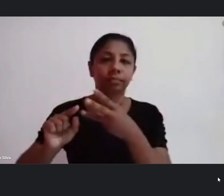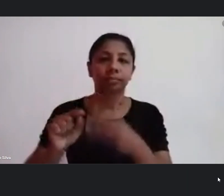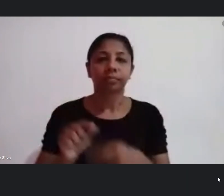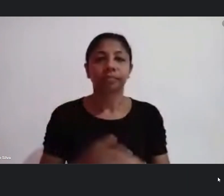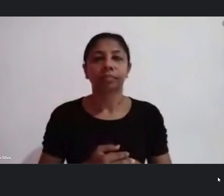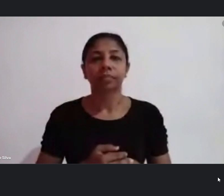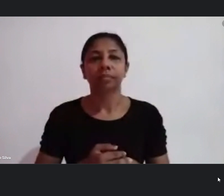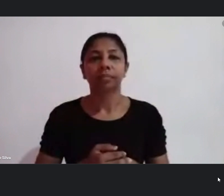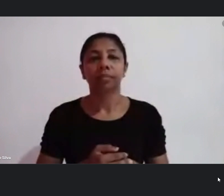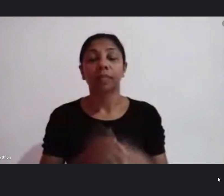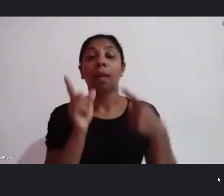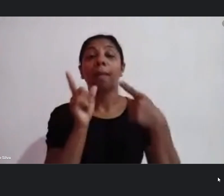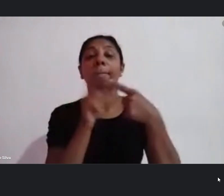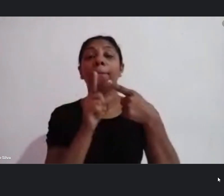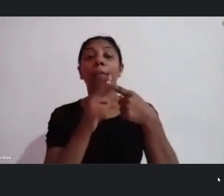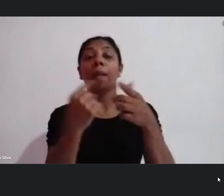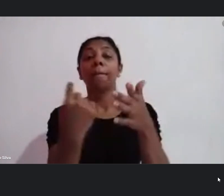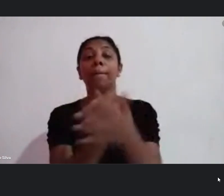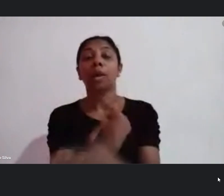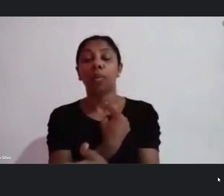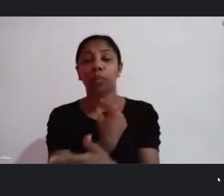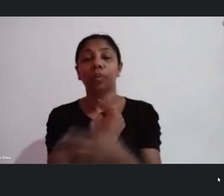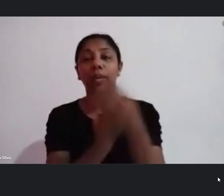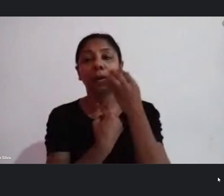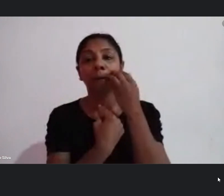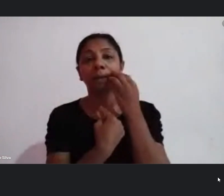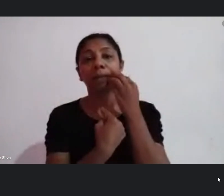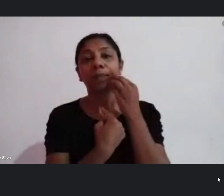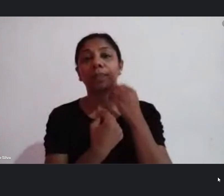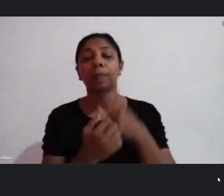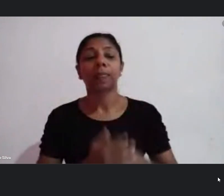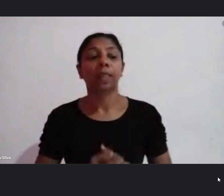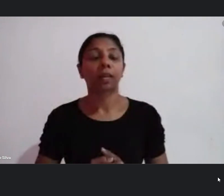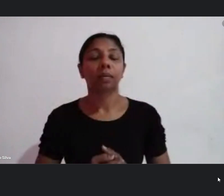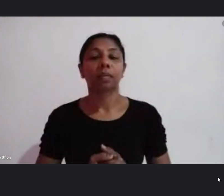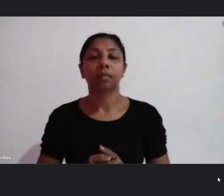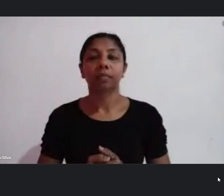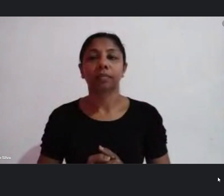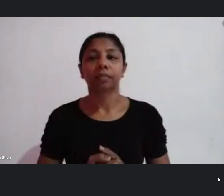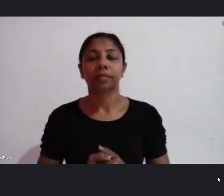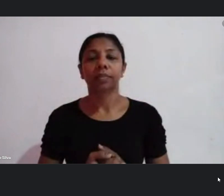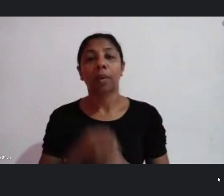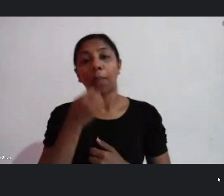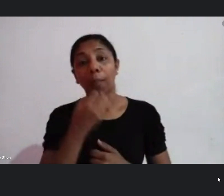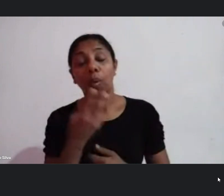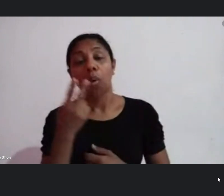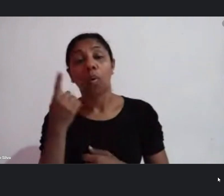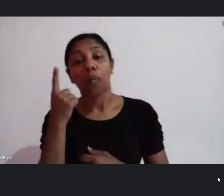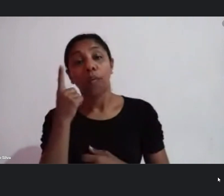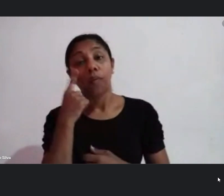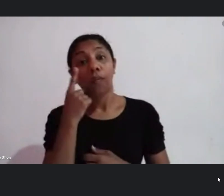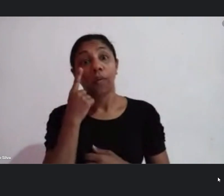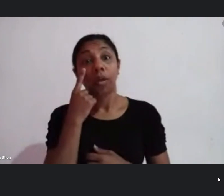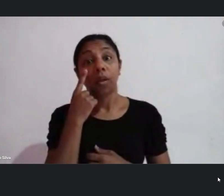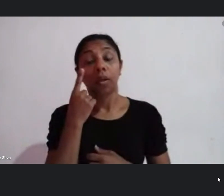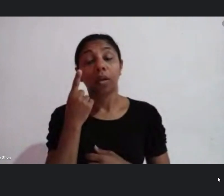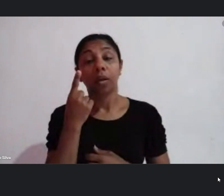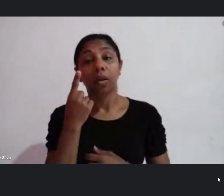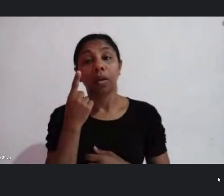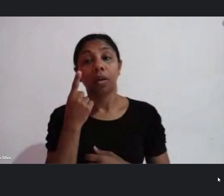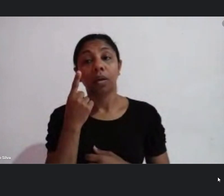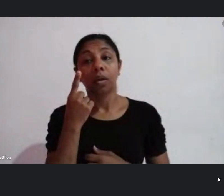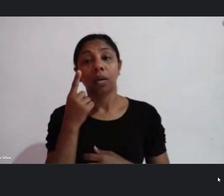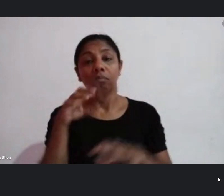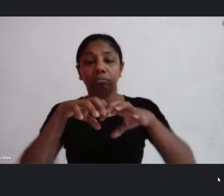primeiro que é Rubens desagir e aí é bom ver as pessoas nessa descentralização